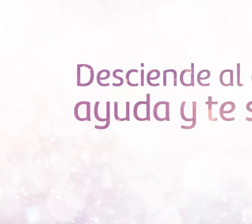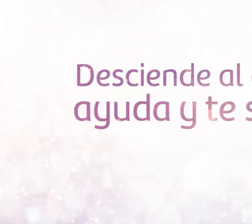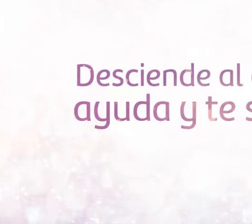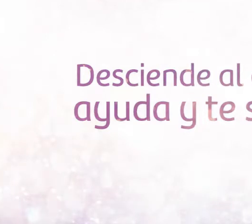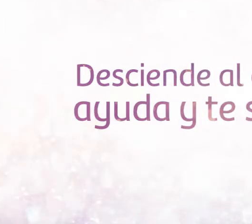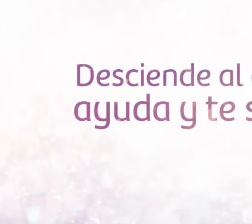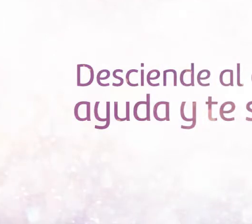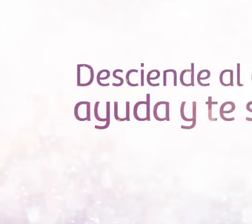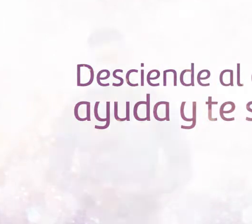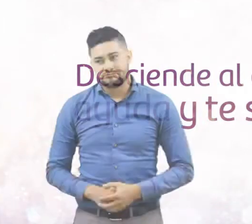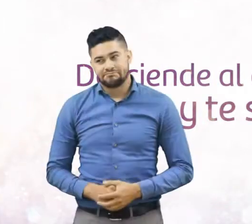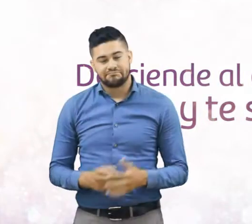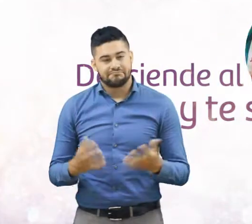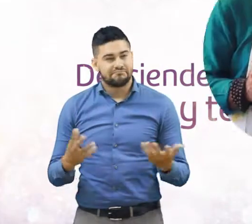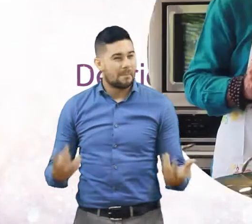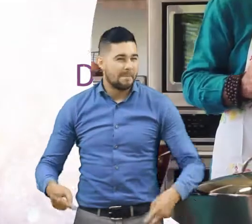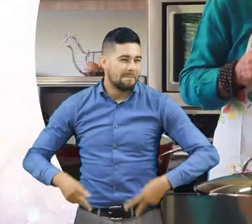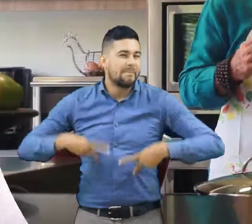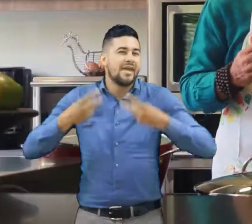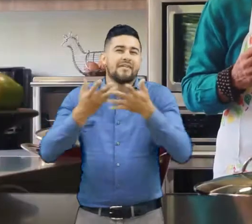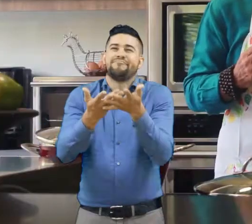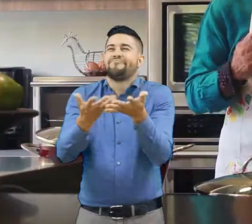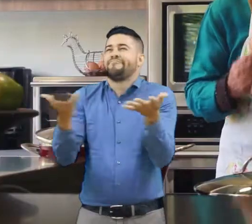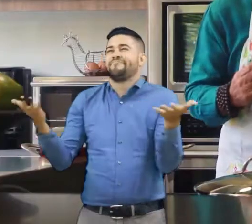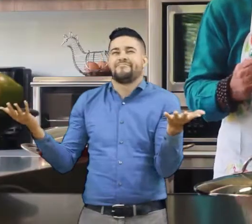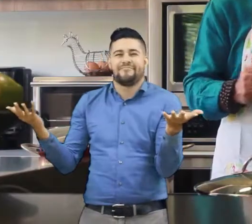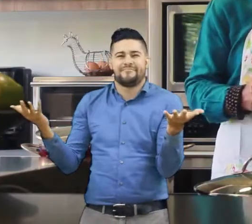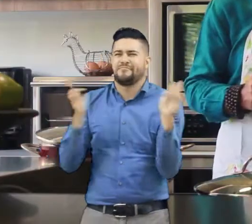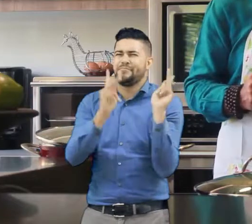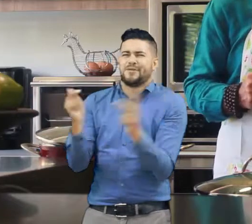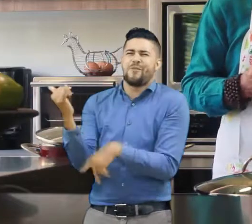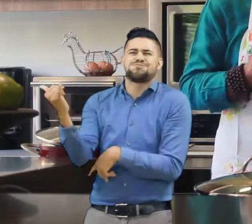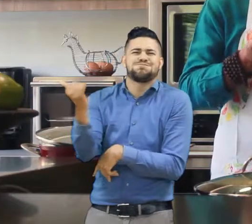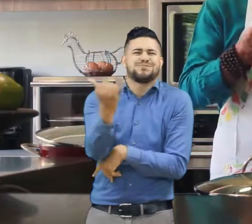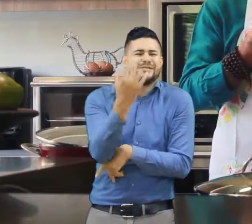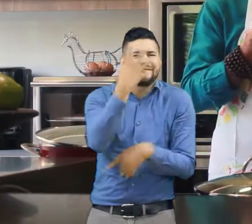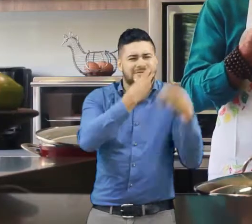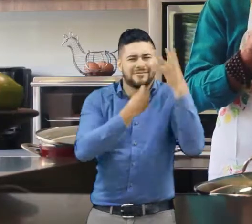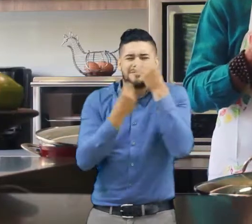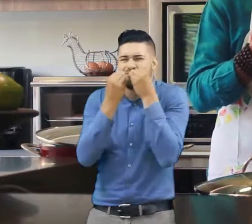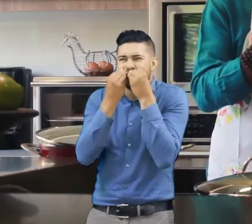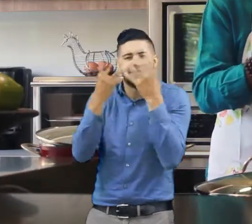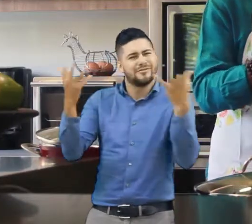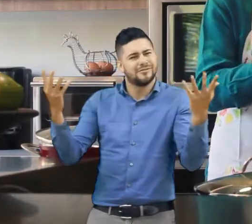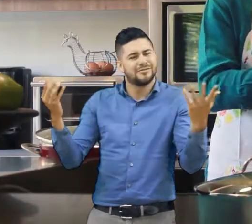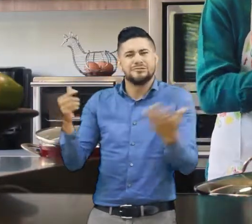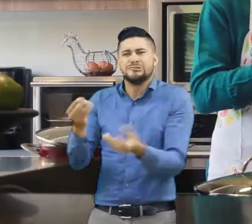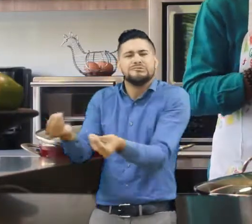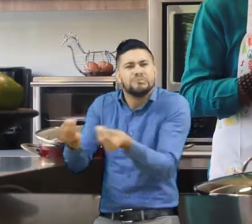¿Cuántas veces en la vida tanta gente linda que está dando lo mejor de ella para ti